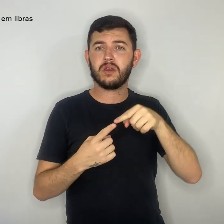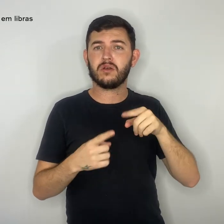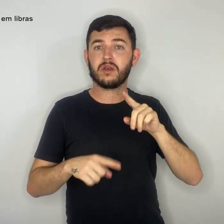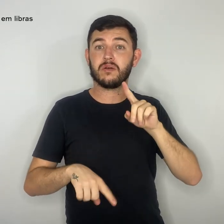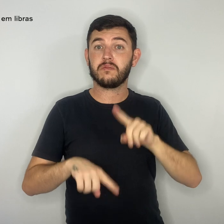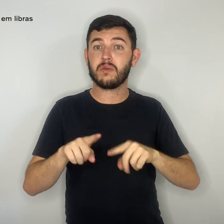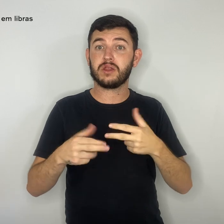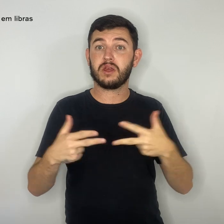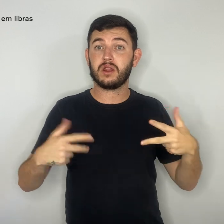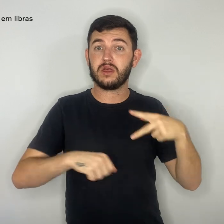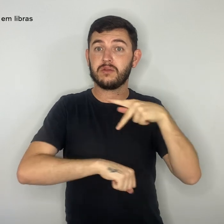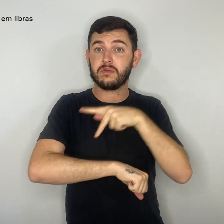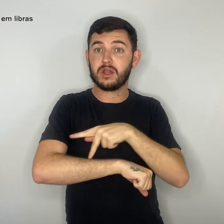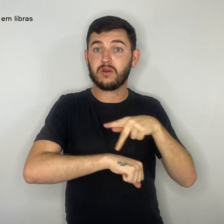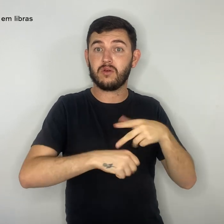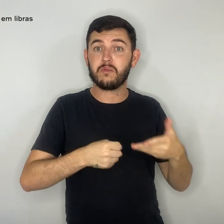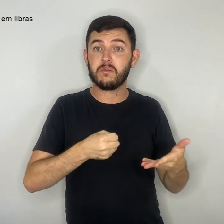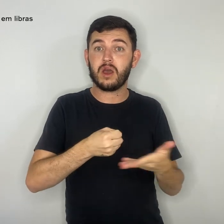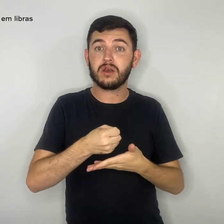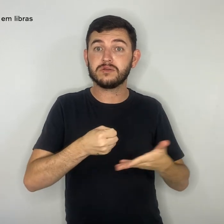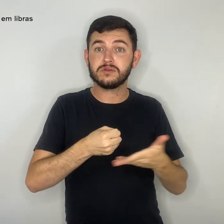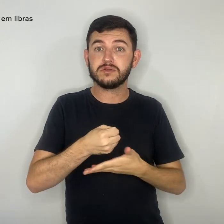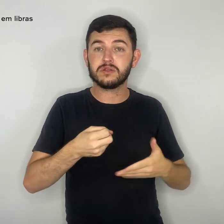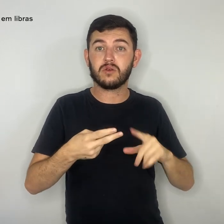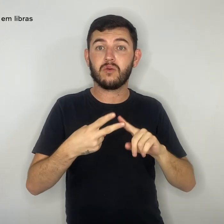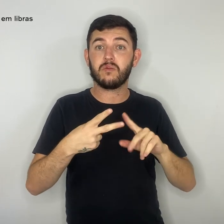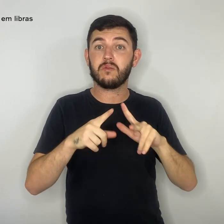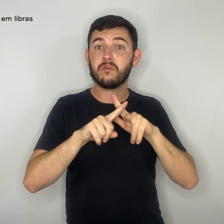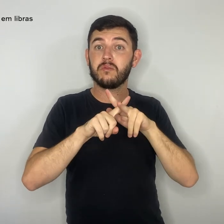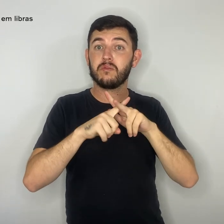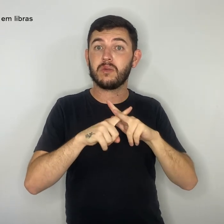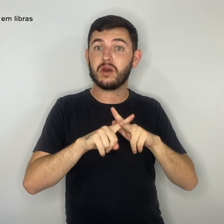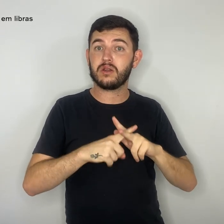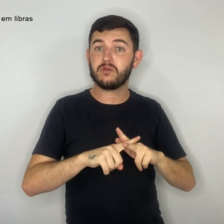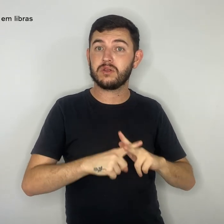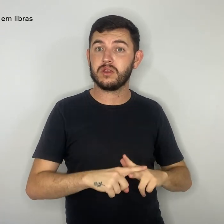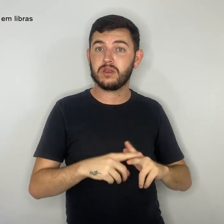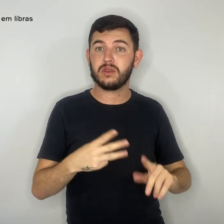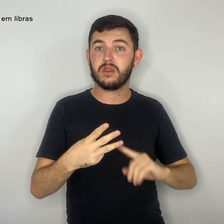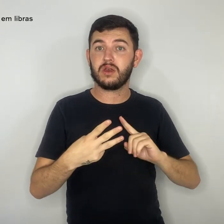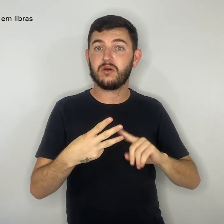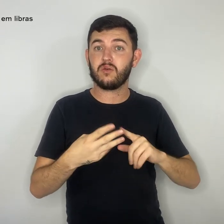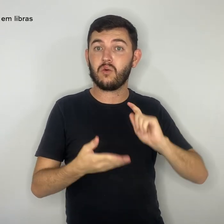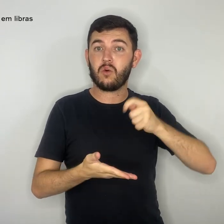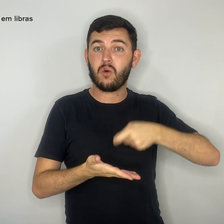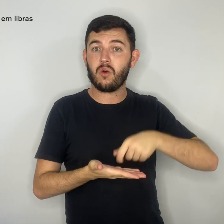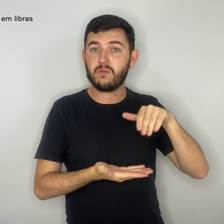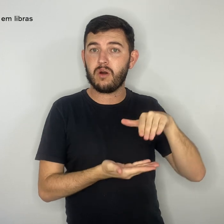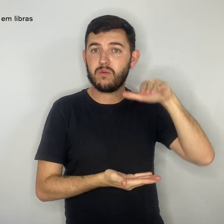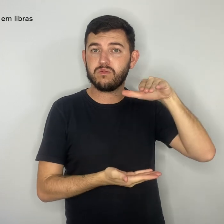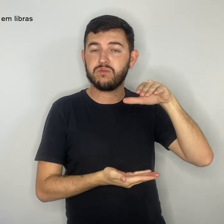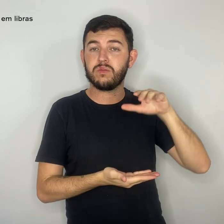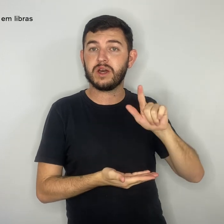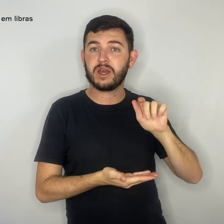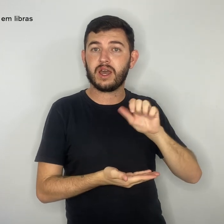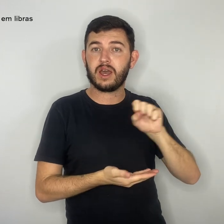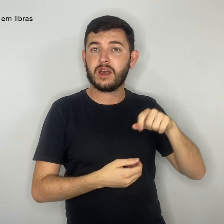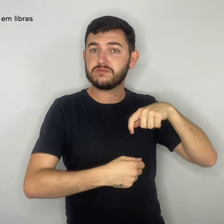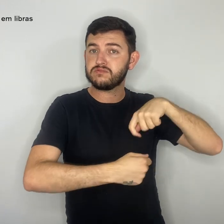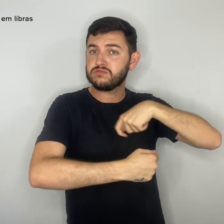pedagógicos básicos, manutenção, compra de gás, dentre outras coisas, está atrasada